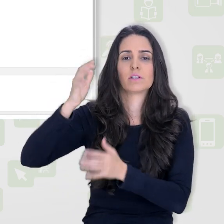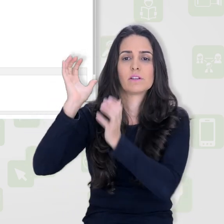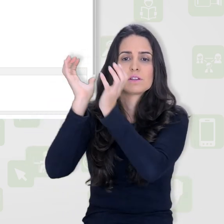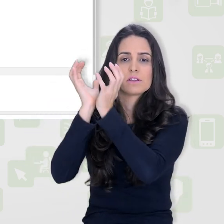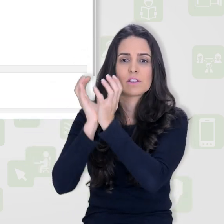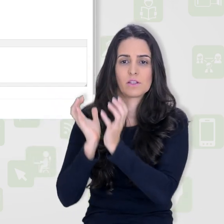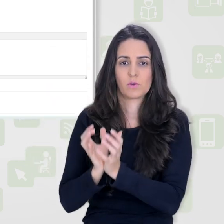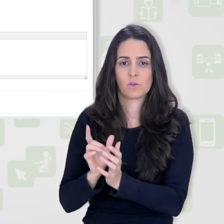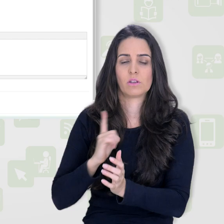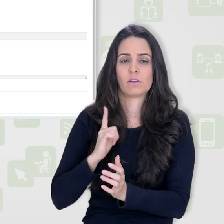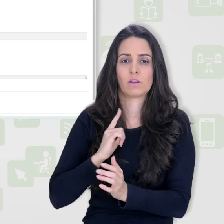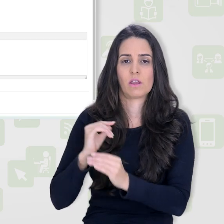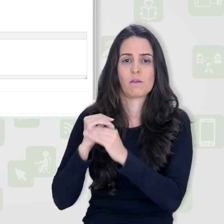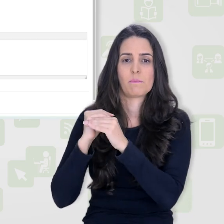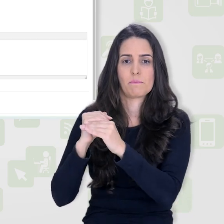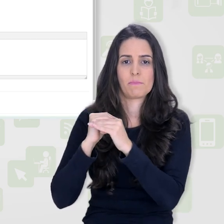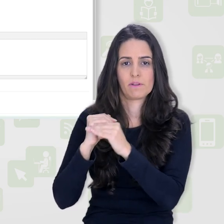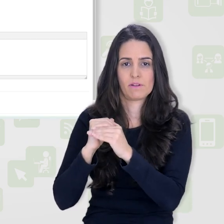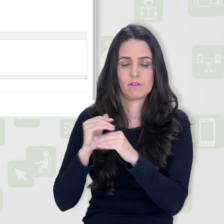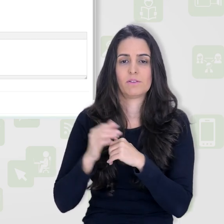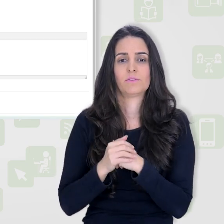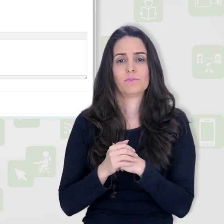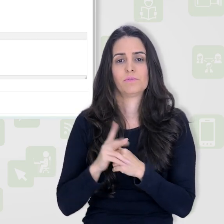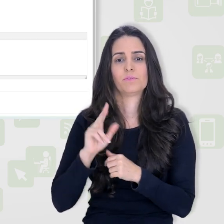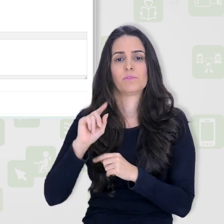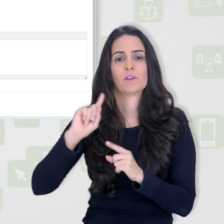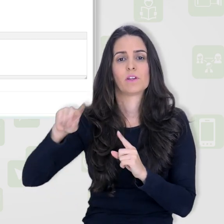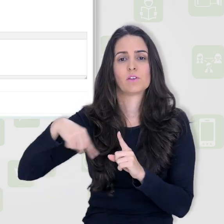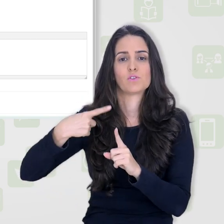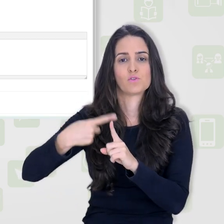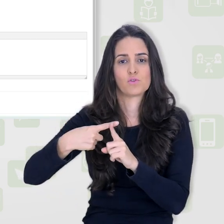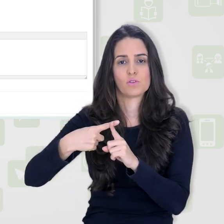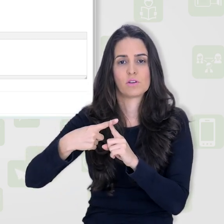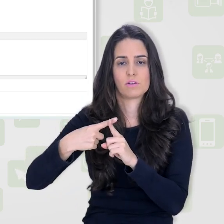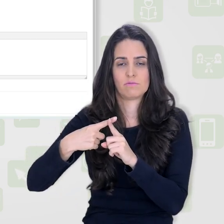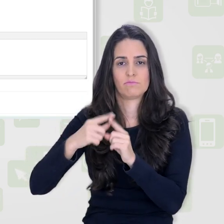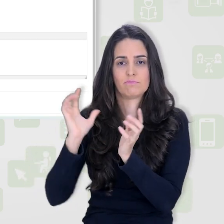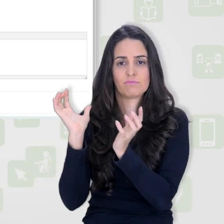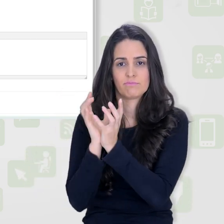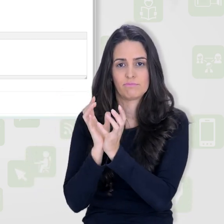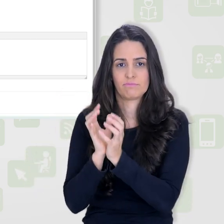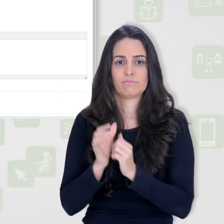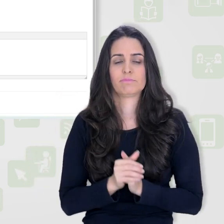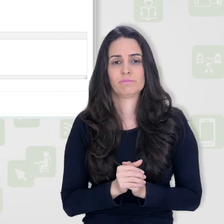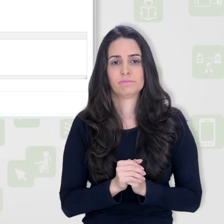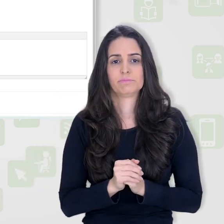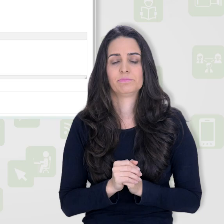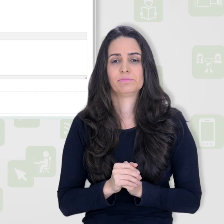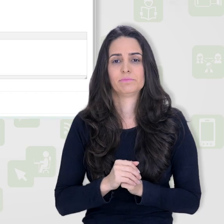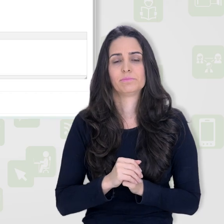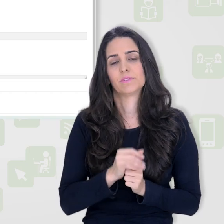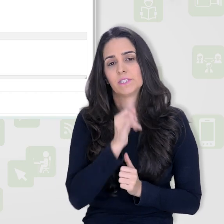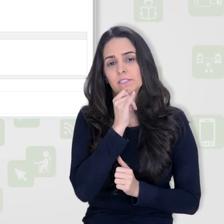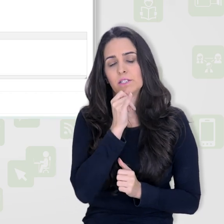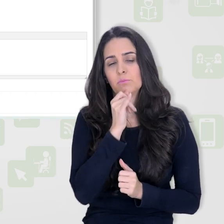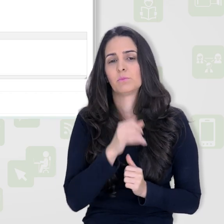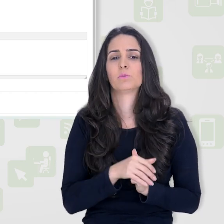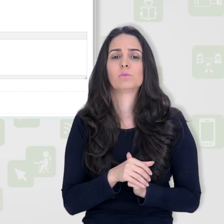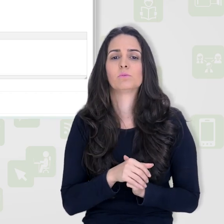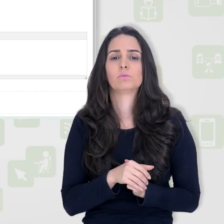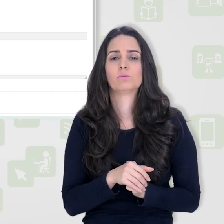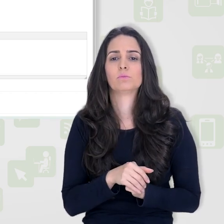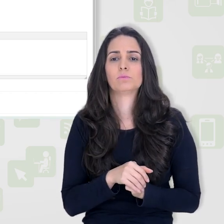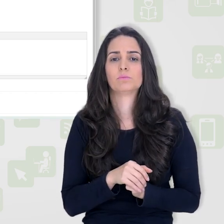categorias, eu tenho essa categoria padrão, e aí eu vou adicionar uma categoria. Então,